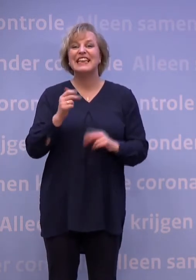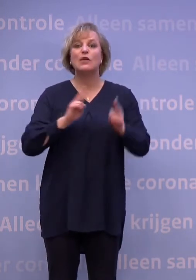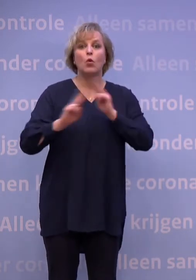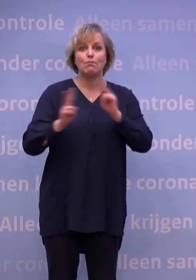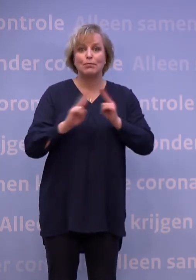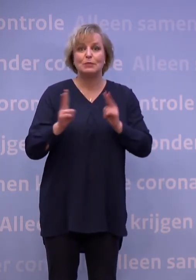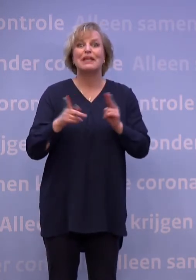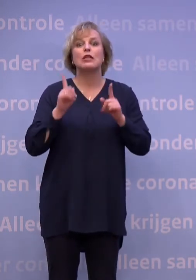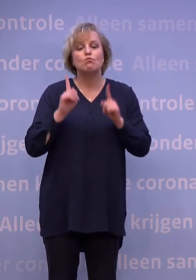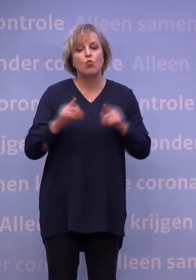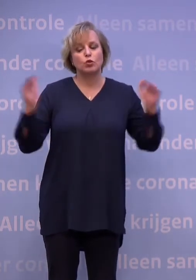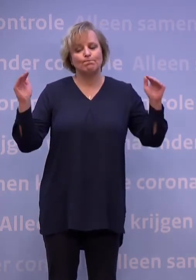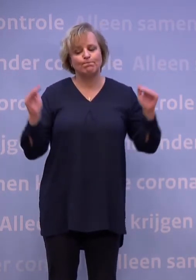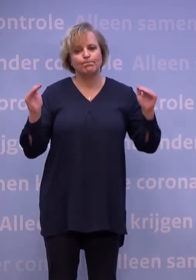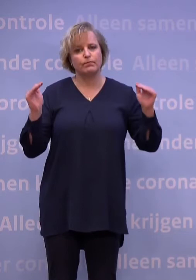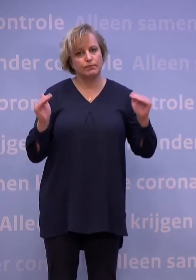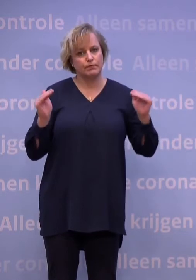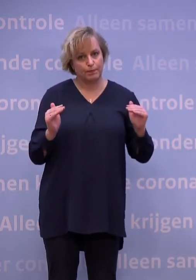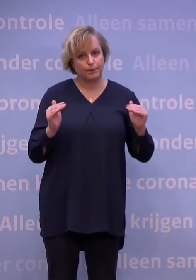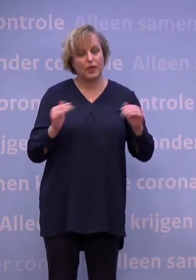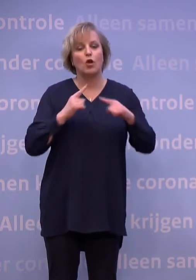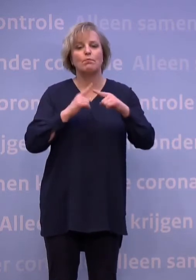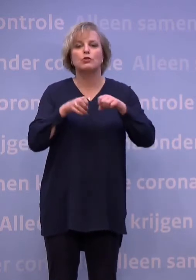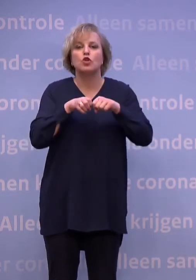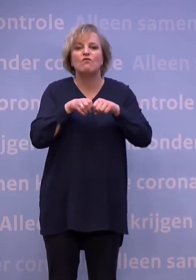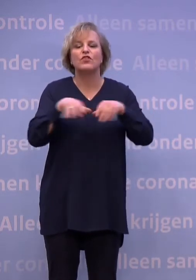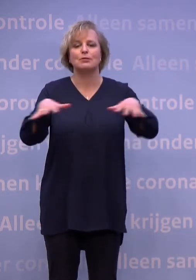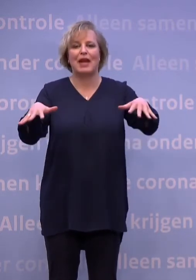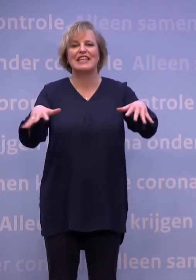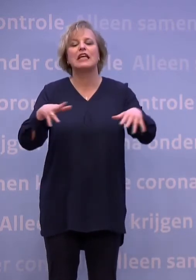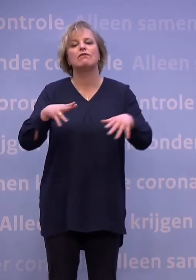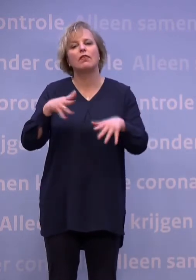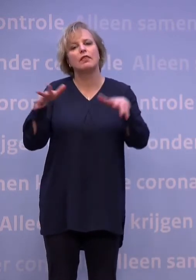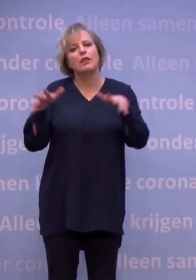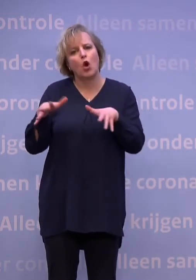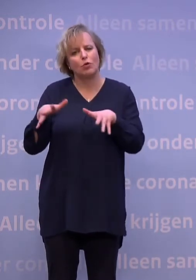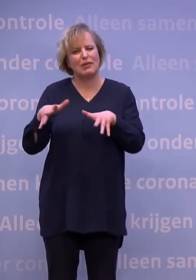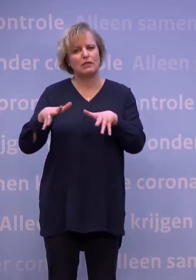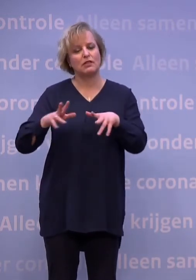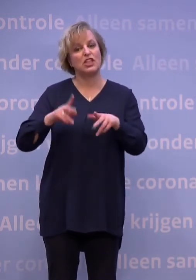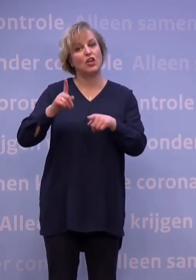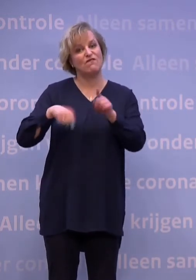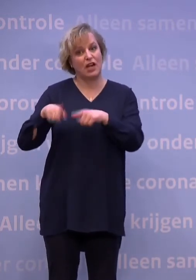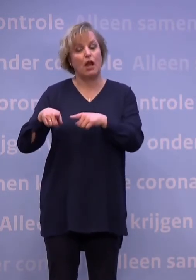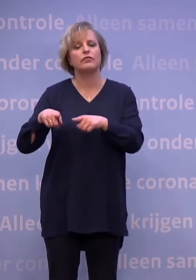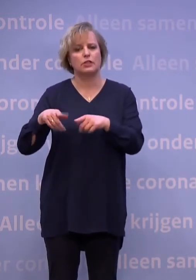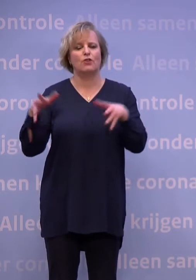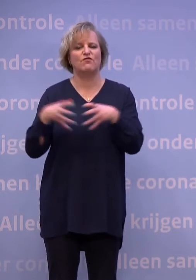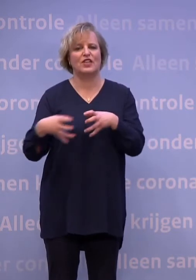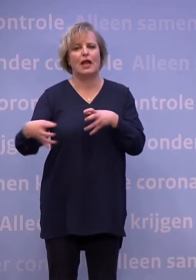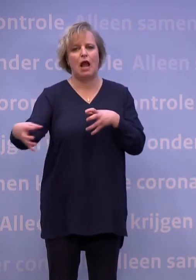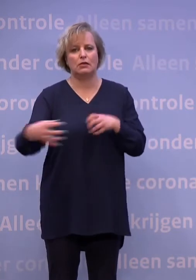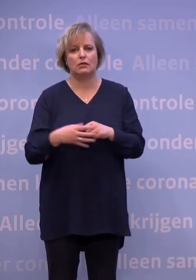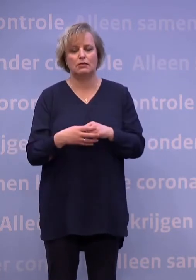verlagen en tegelijkertijd de verspreiding van de Britse variant te vertragen. En dat doen we met de